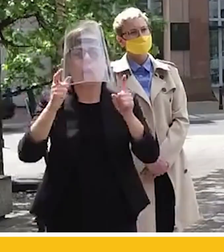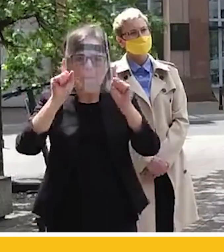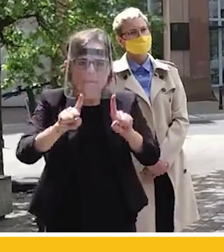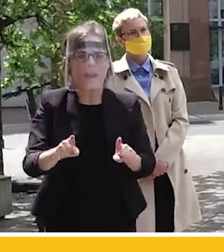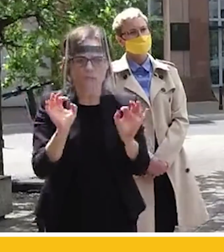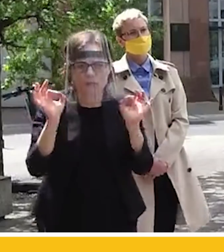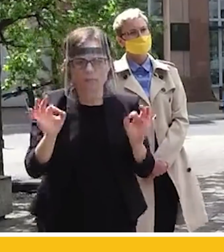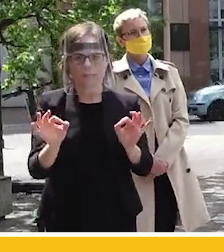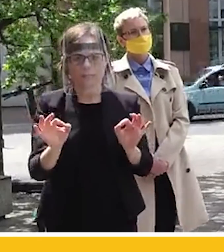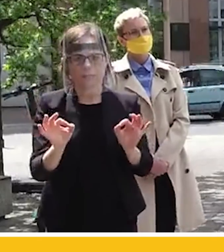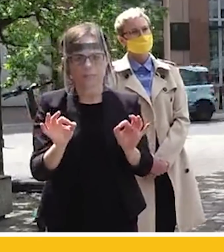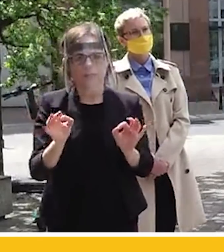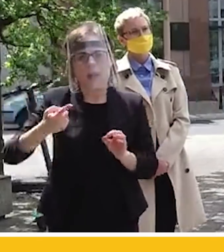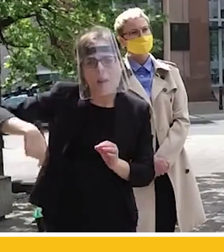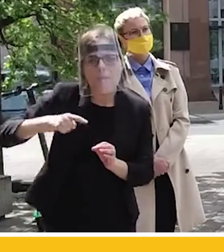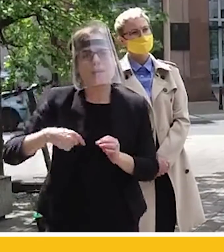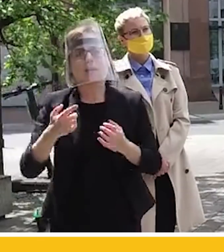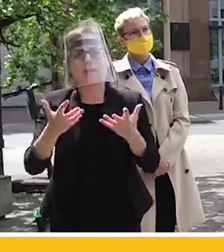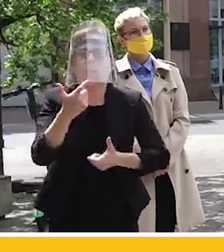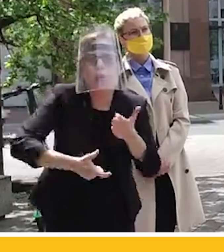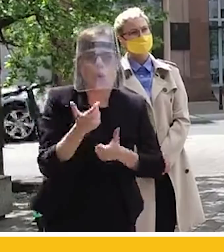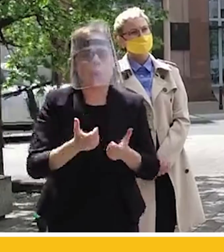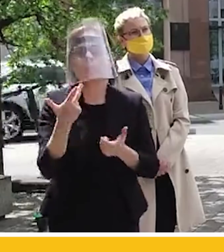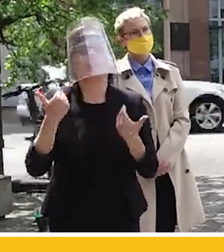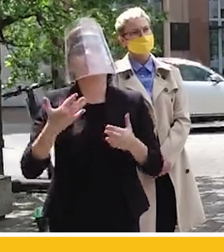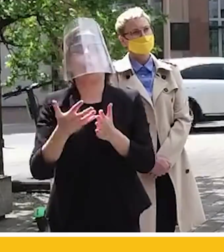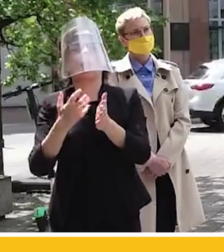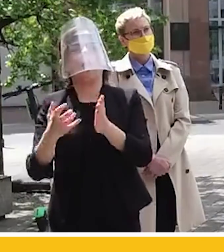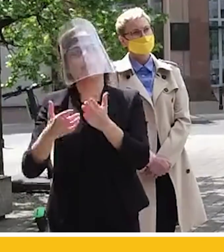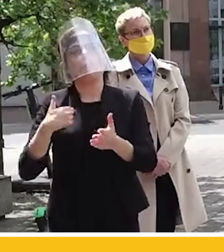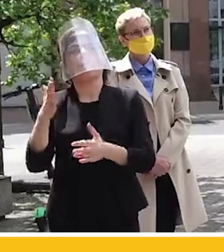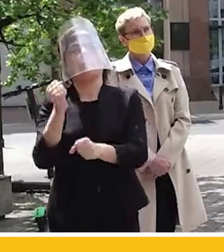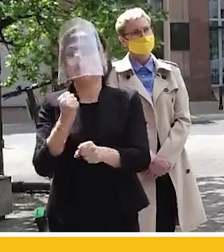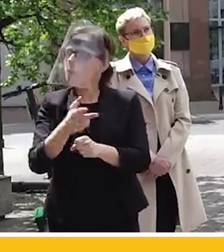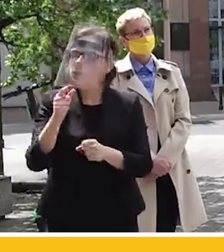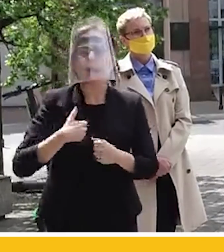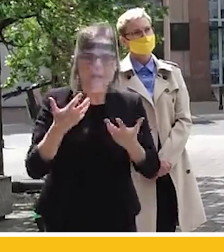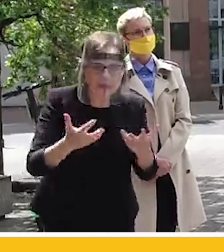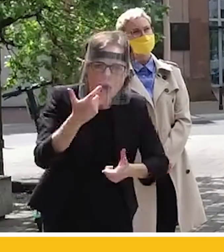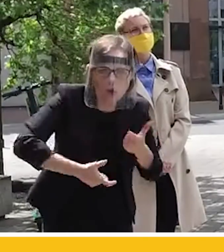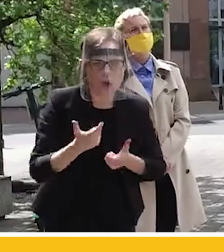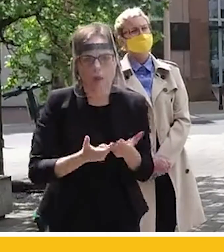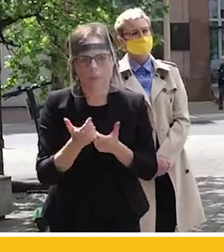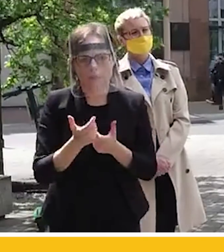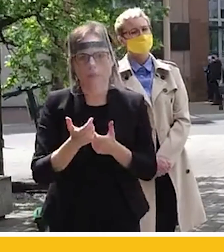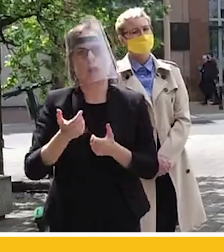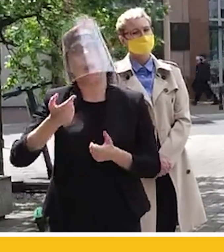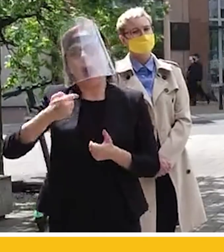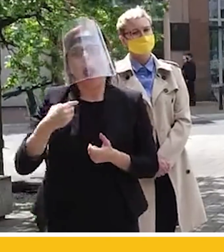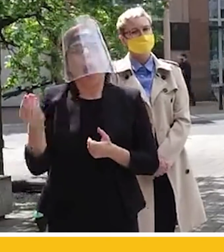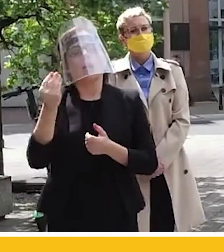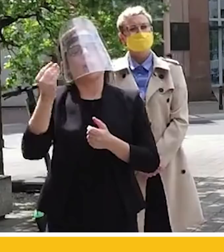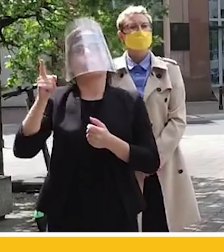My, ludzie, którzy razem idziemy w tym ruchu, chcemy zrobić, a nie tylko gadać o robieniu. Nie mamy jeszcze narzędzi państwowych, ale te, które mamy jako ludzie, jako